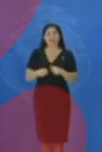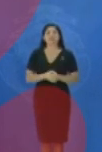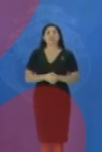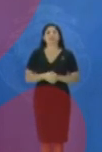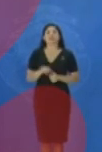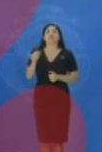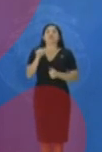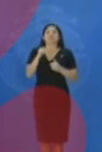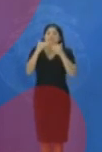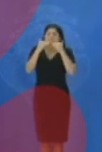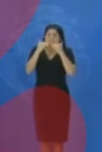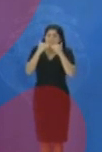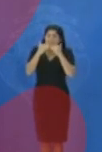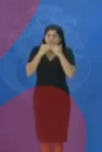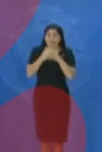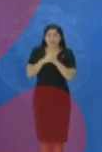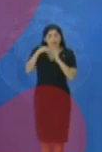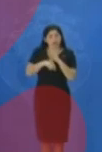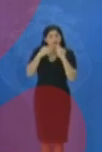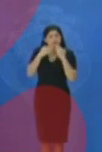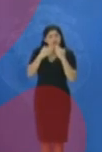país. Marcos Medina, Noticias 12.